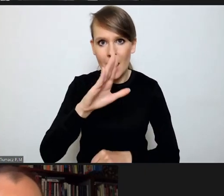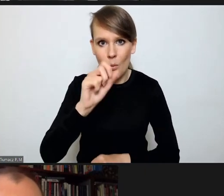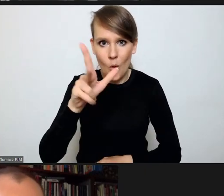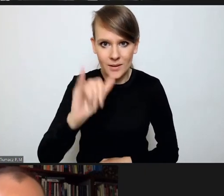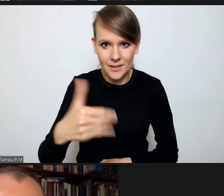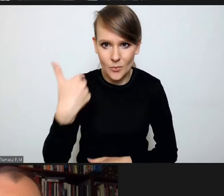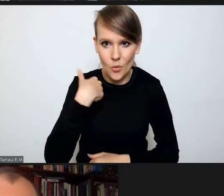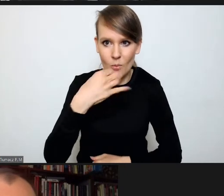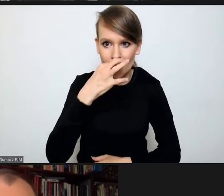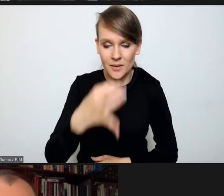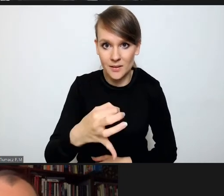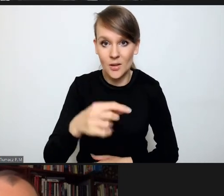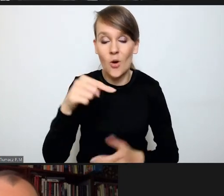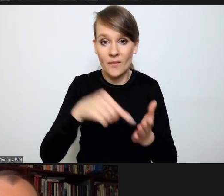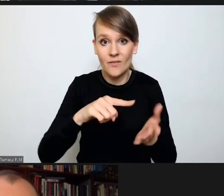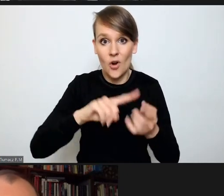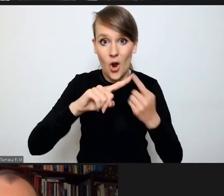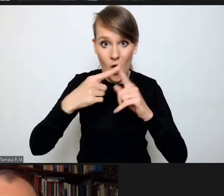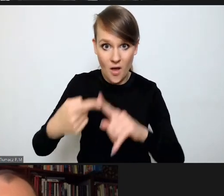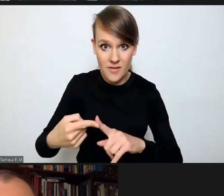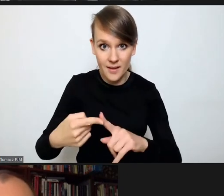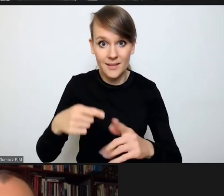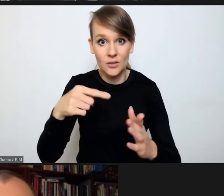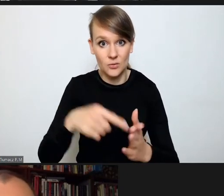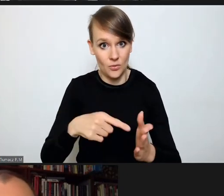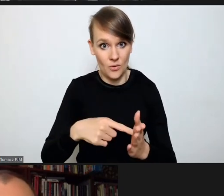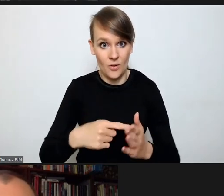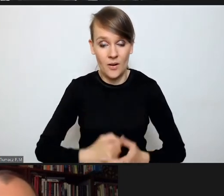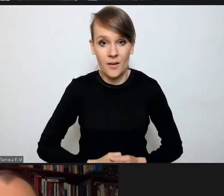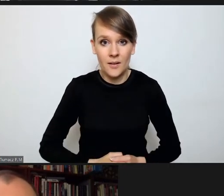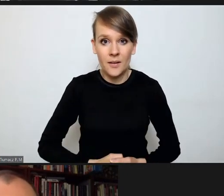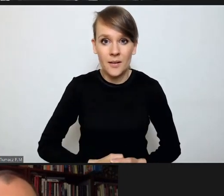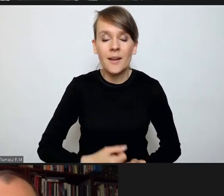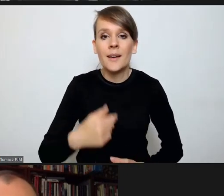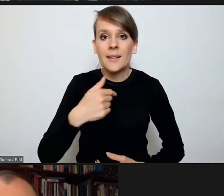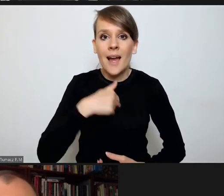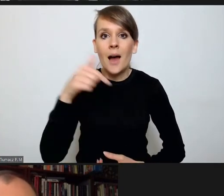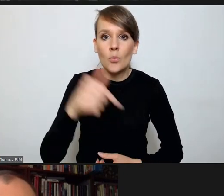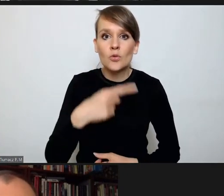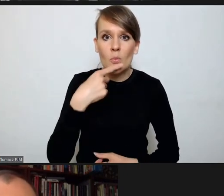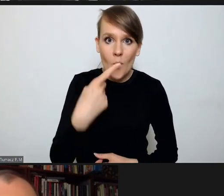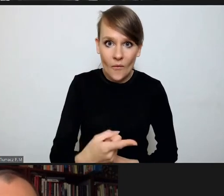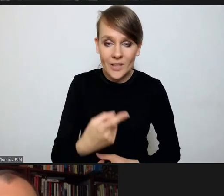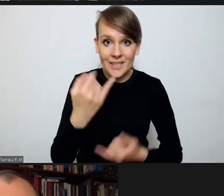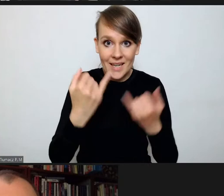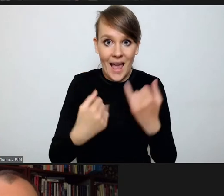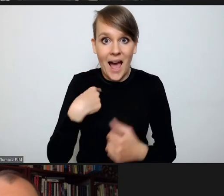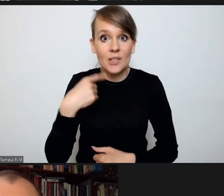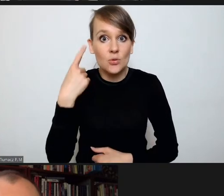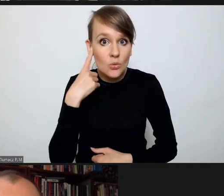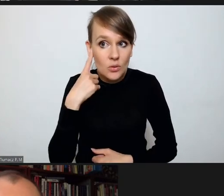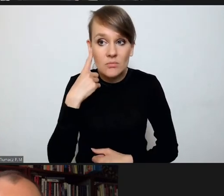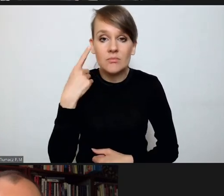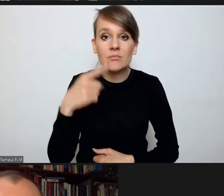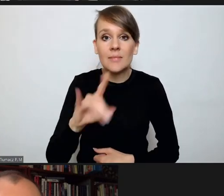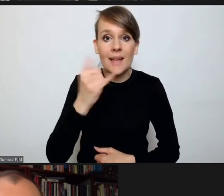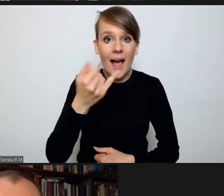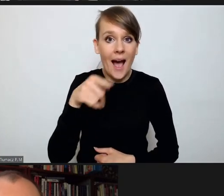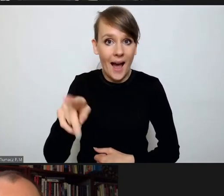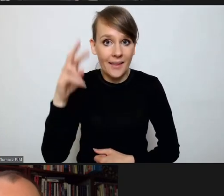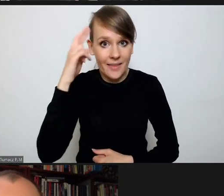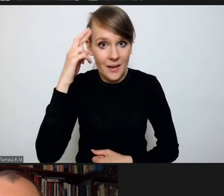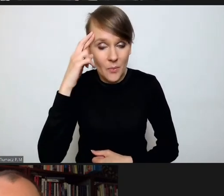To właśnie w tym kontekście, tych znamion. Ja muszę powiedzieć, że jeżeli słyszę, jak się interpretuje